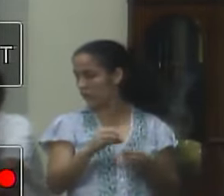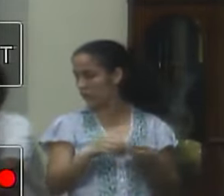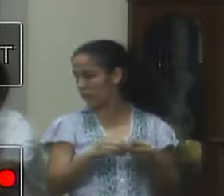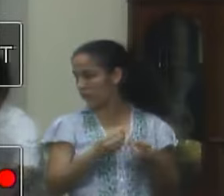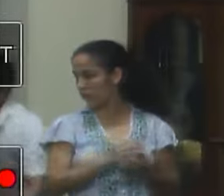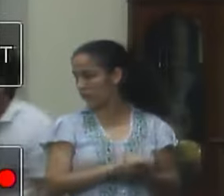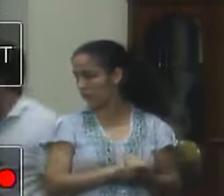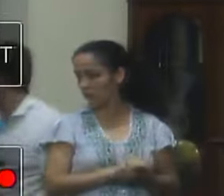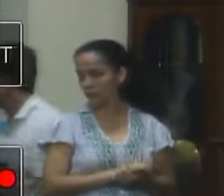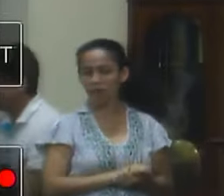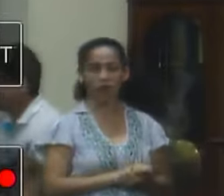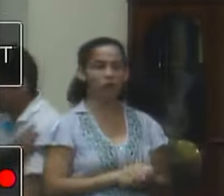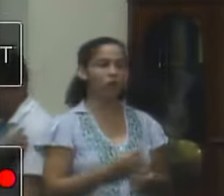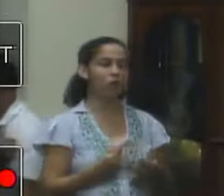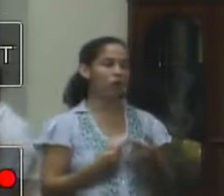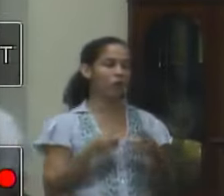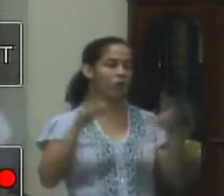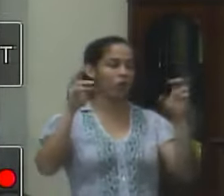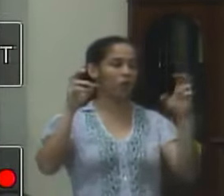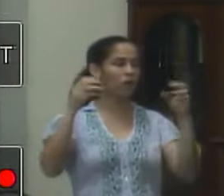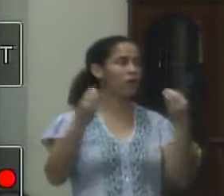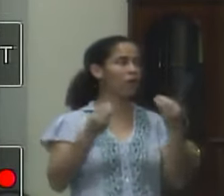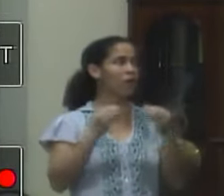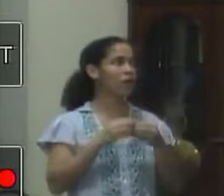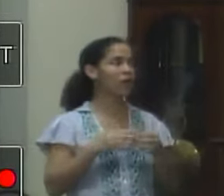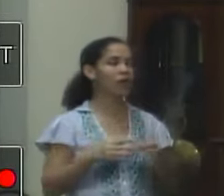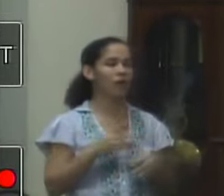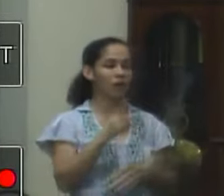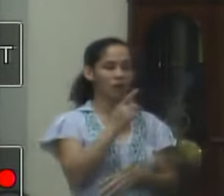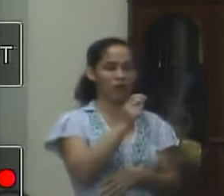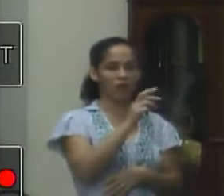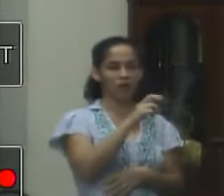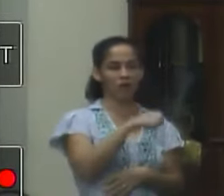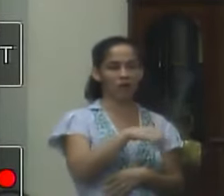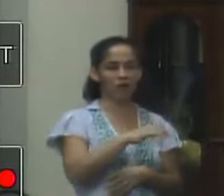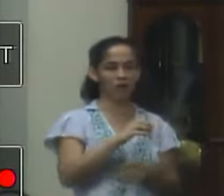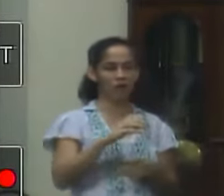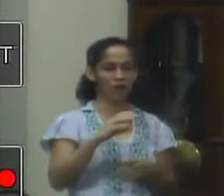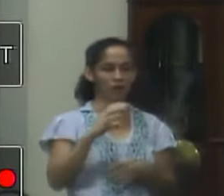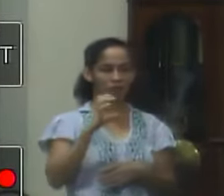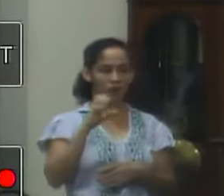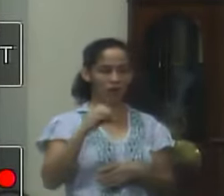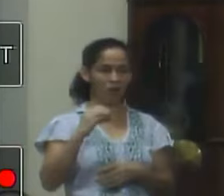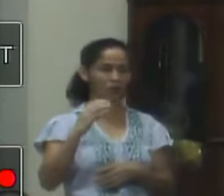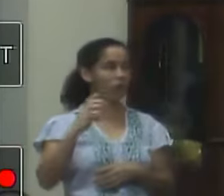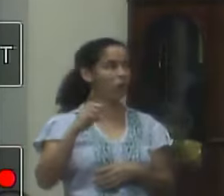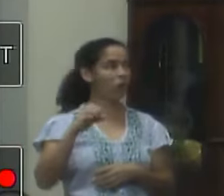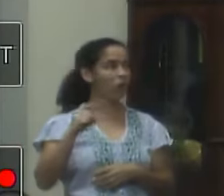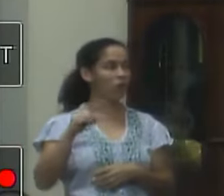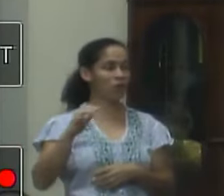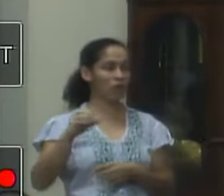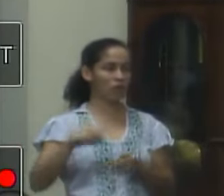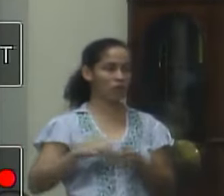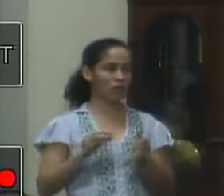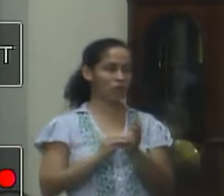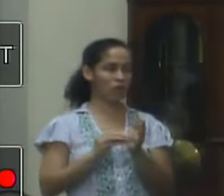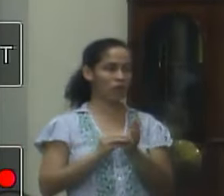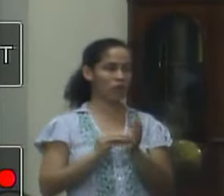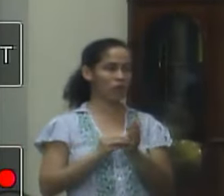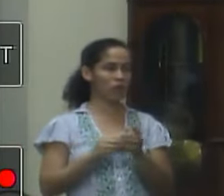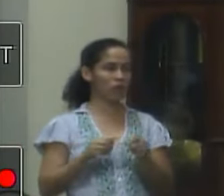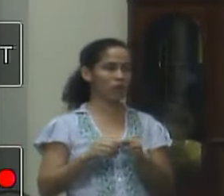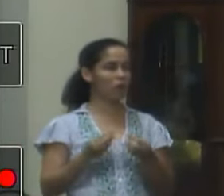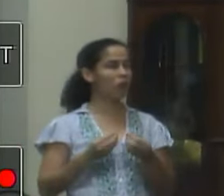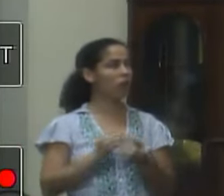a questão do do parque ecológico já com sua estrutura toda pronta mas que falta vereador David